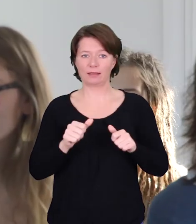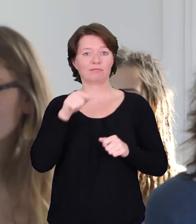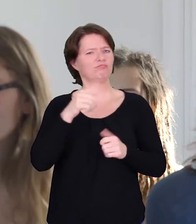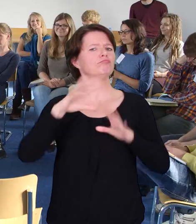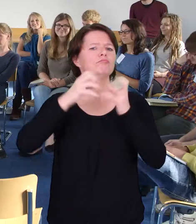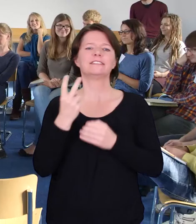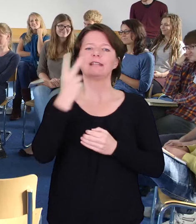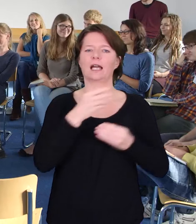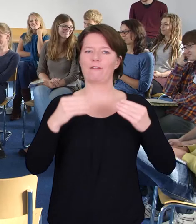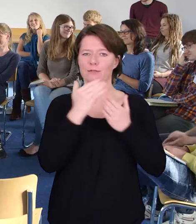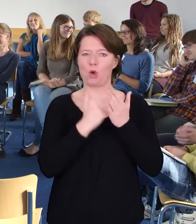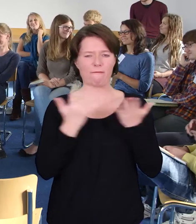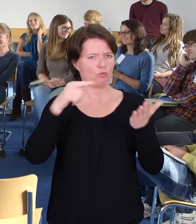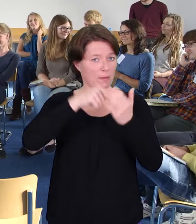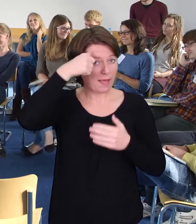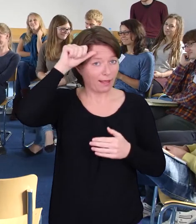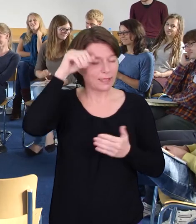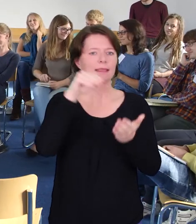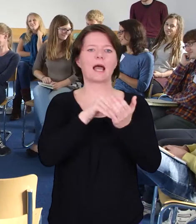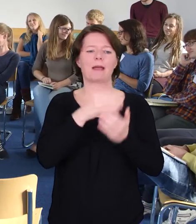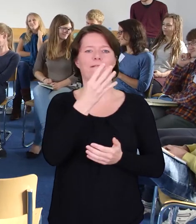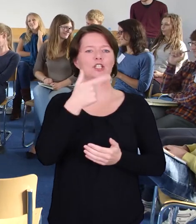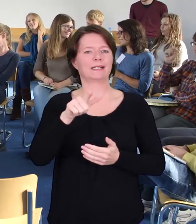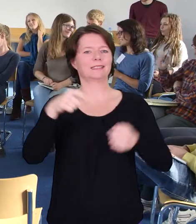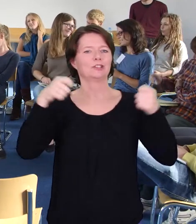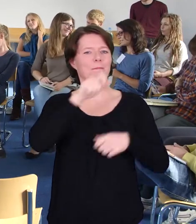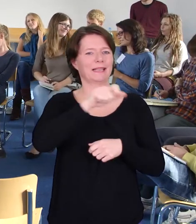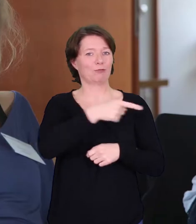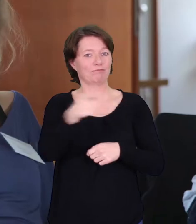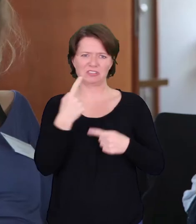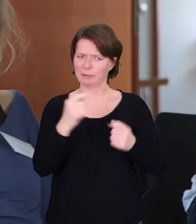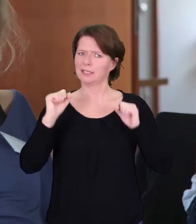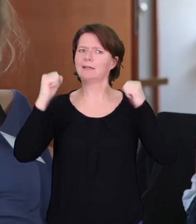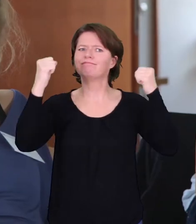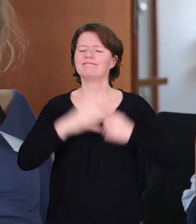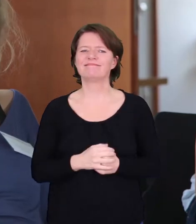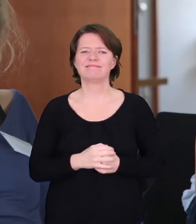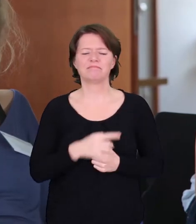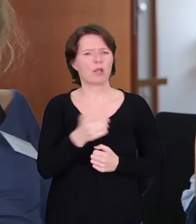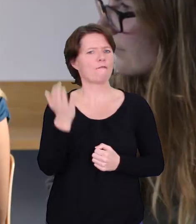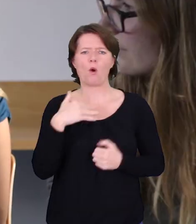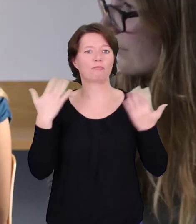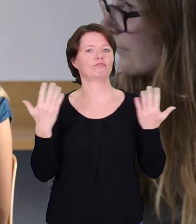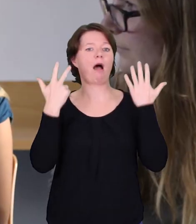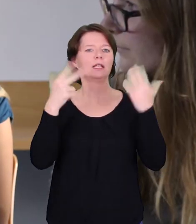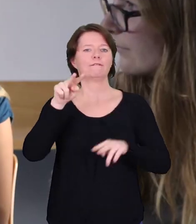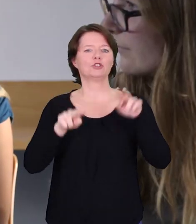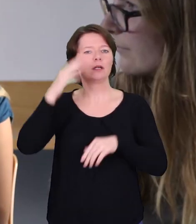Das Studienprogramm der Heinrich-Böll-Stiftung Transformation gestalten bietet 24 engagierten Stipendiatinnen und Stipendiaten